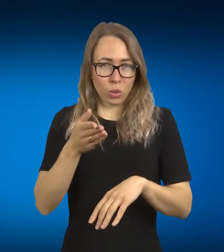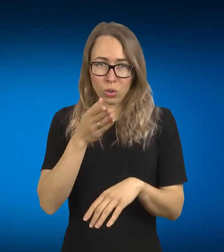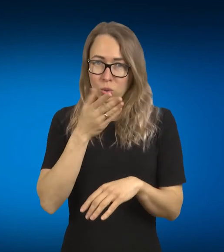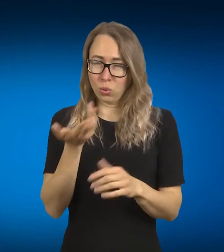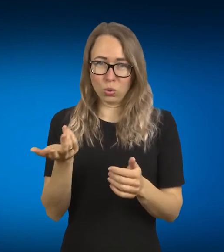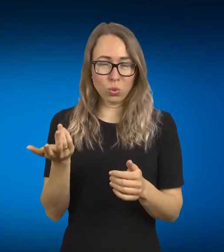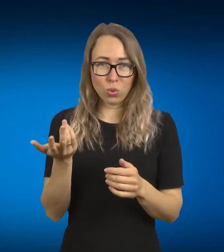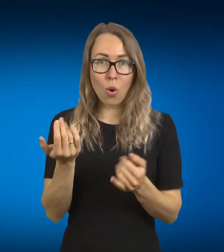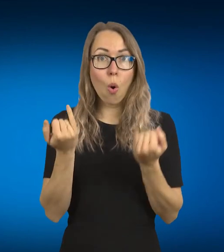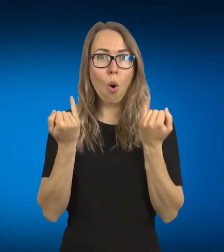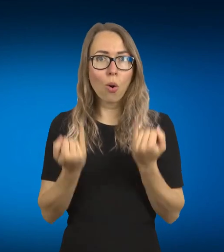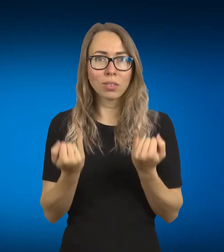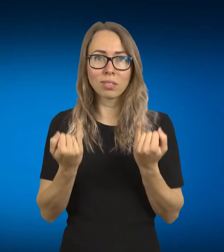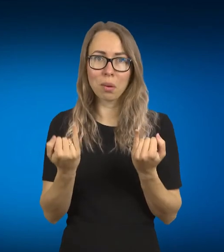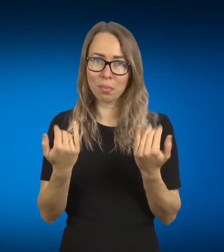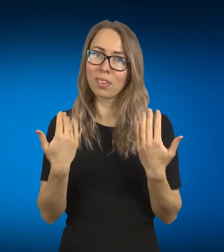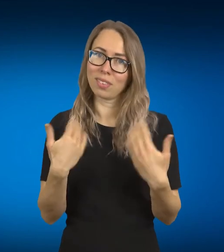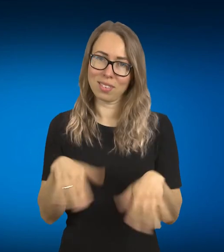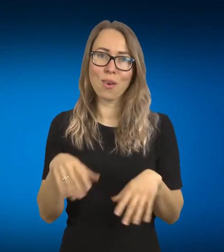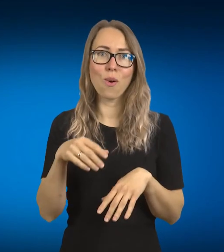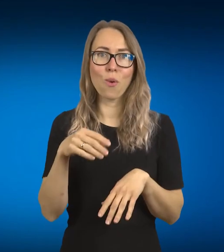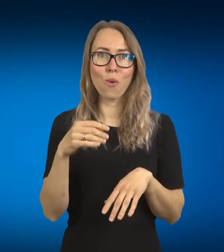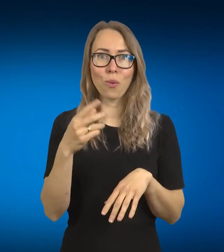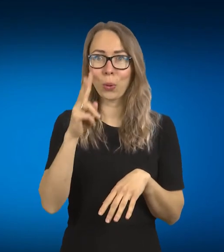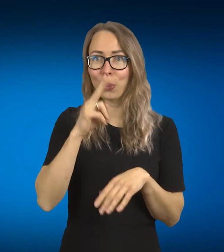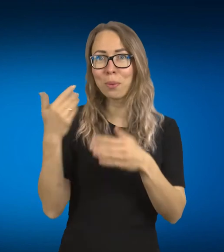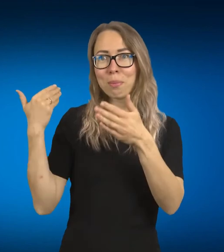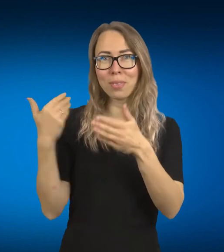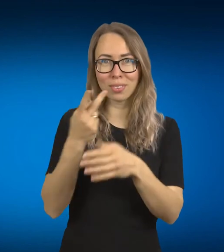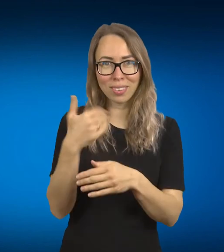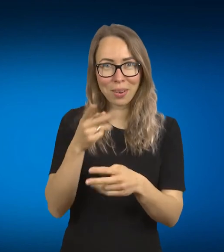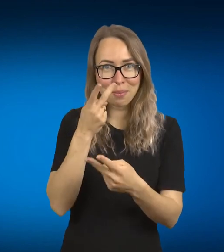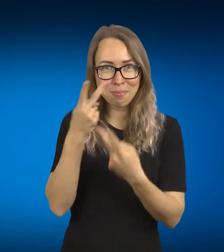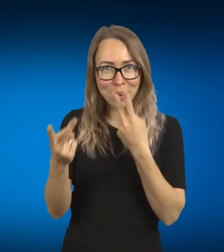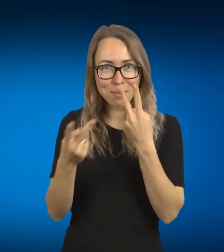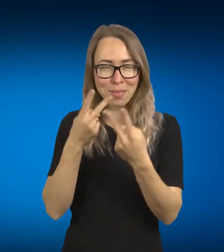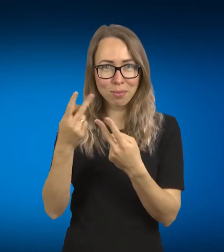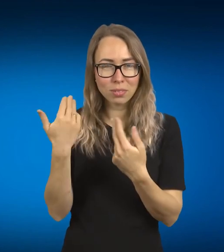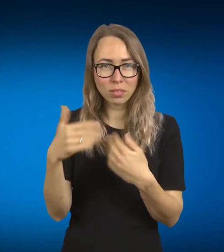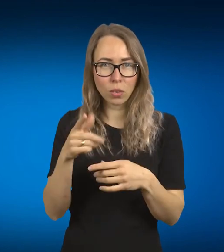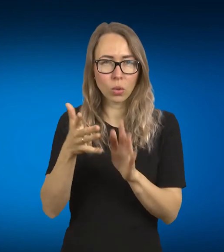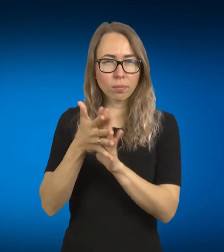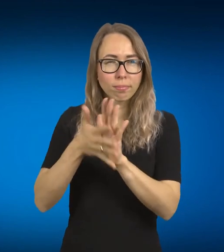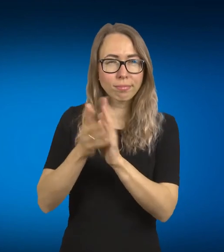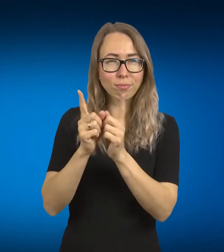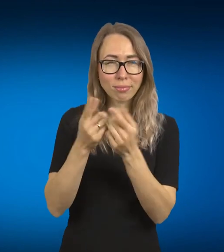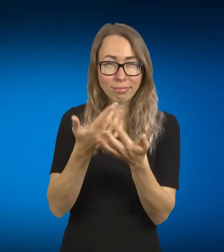mėnesius jis tik daugiau mažiau tą atskirtį patyrėme ir gal ta empatija irgi kažkiek būgdasi per tokias